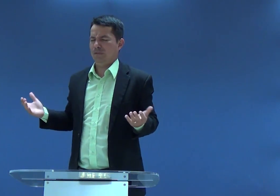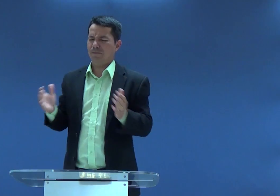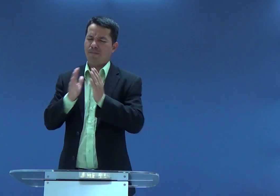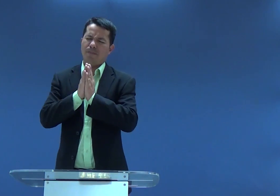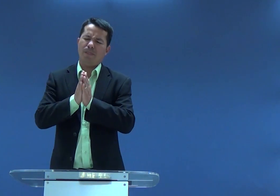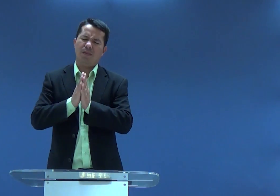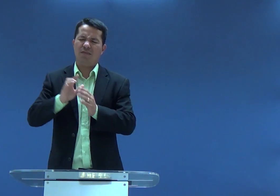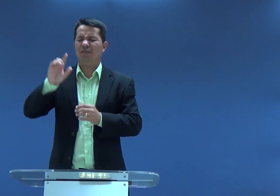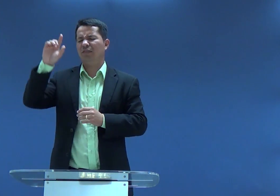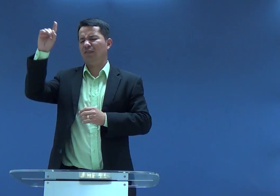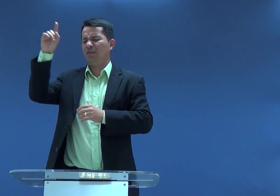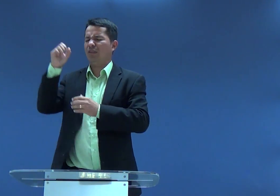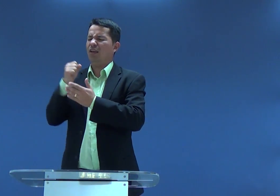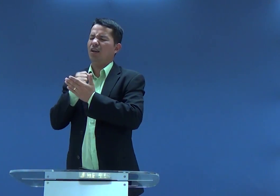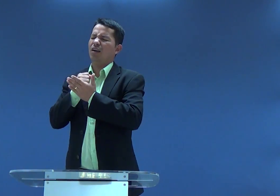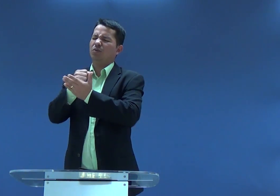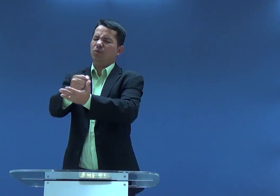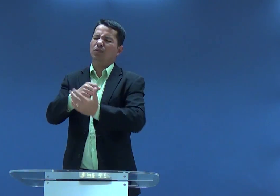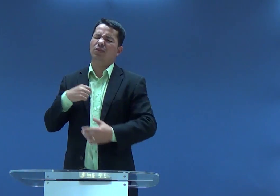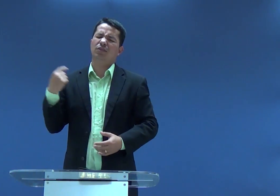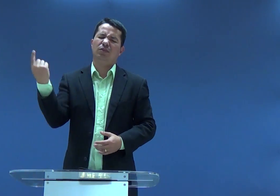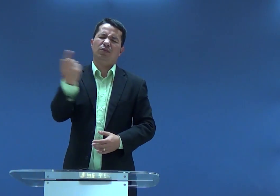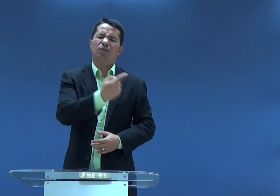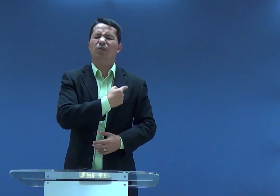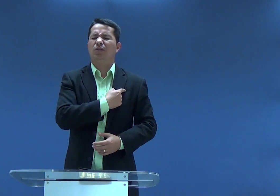com um povo inimigo, Deus, nos ajuda,